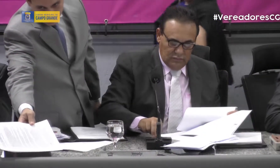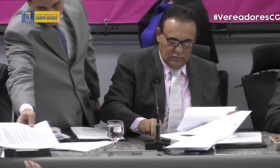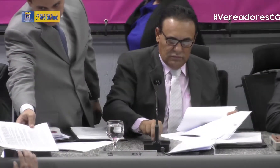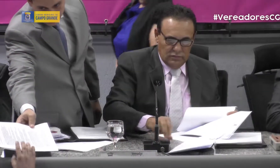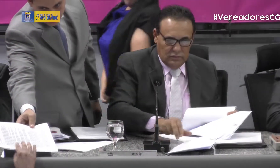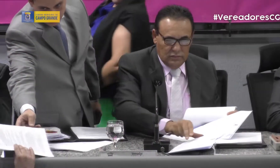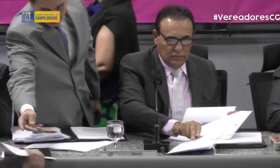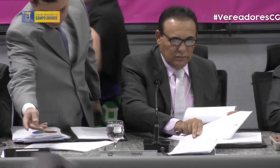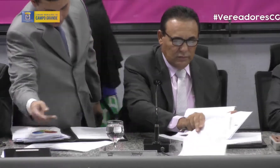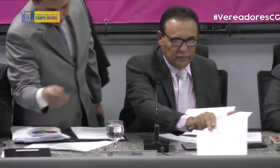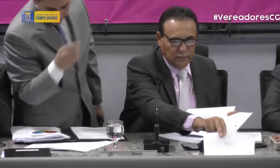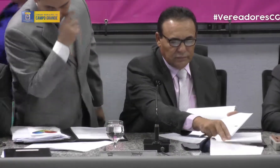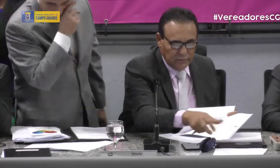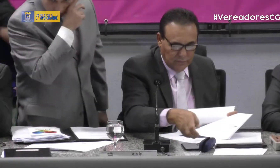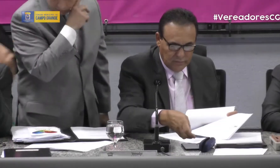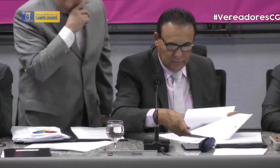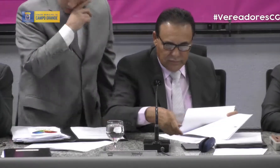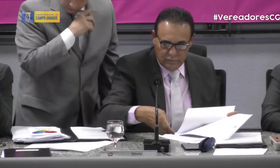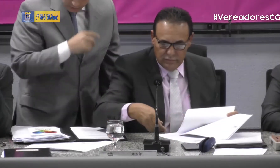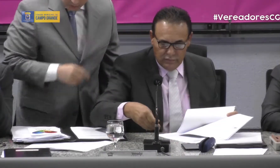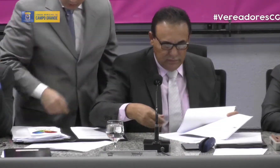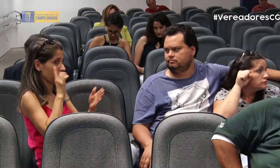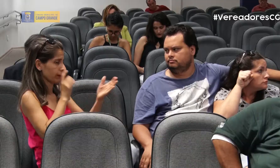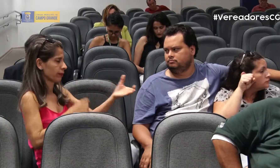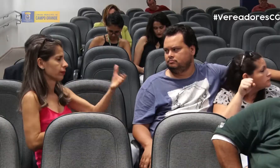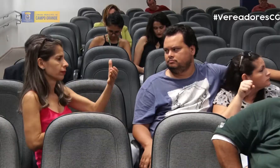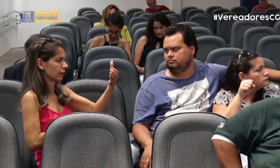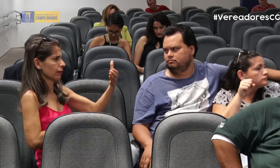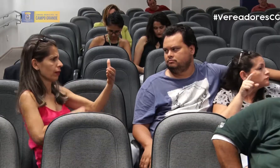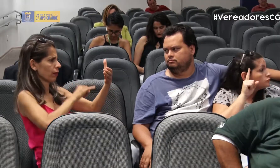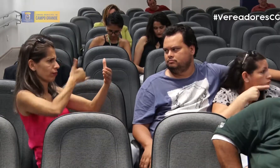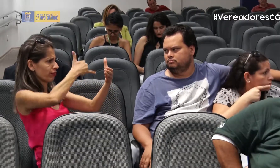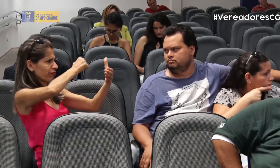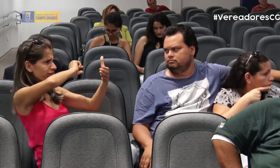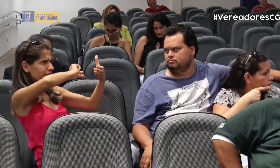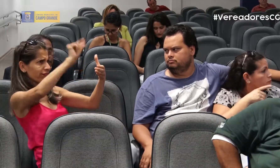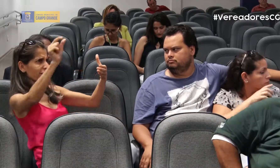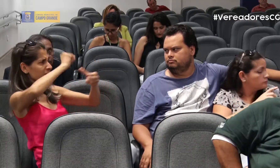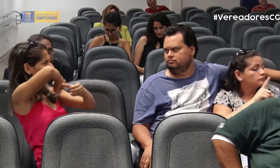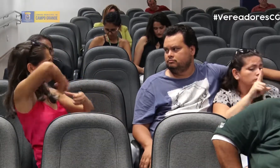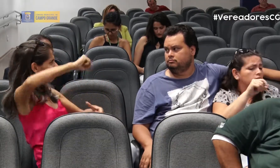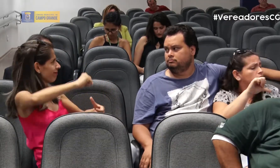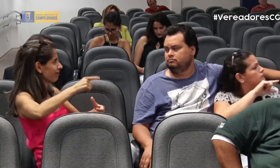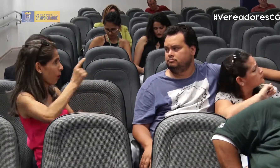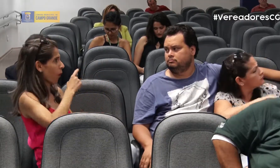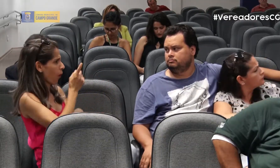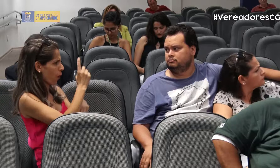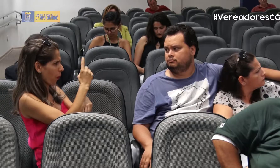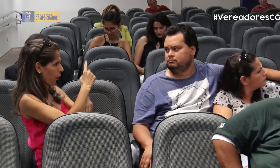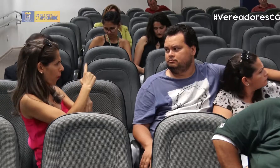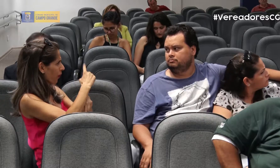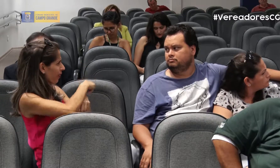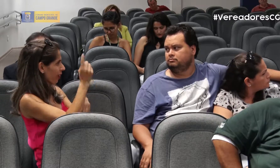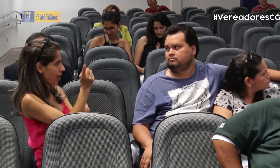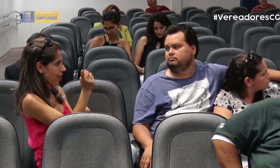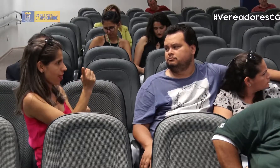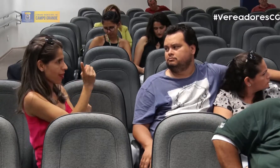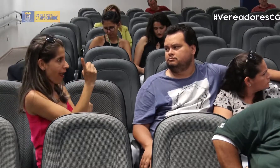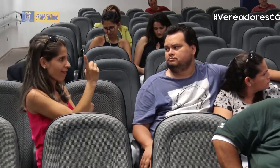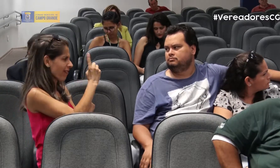facilitar a comunicação entre as pessoas surdas e servidores municipais que atuam diretamente com o atendimento ao cidadão.